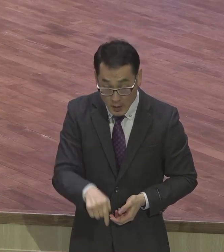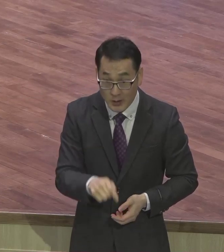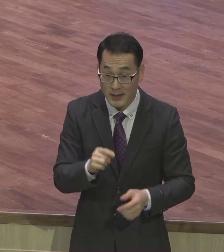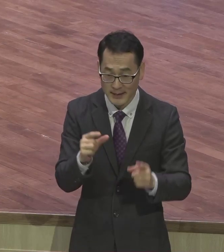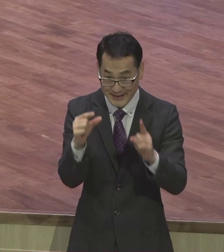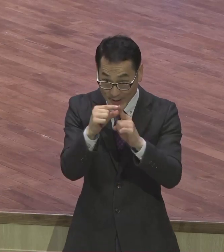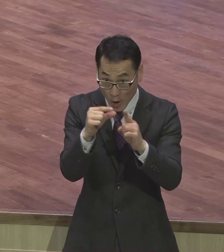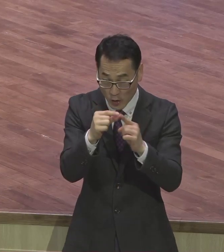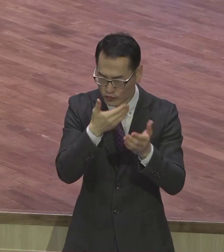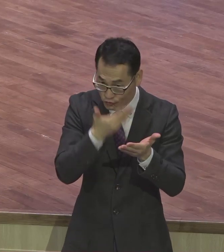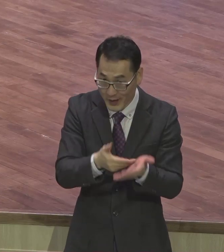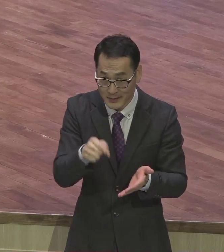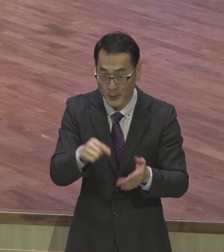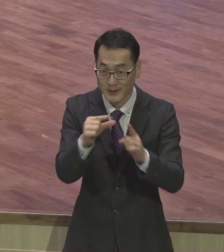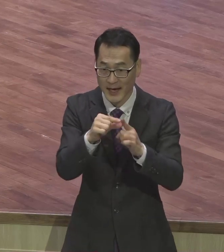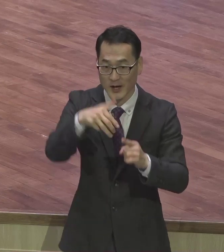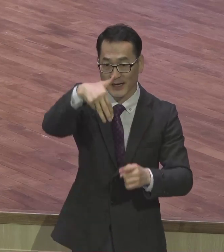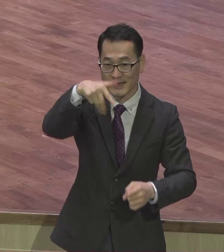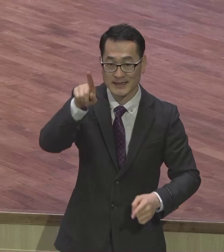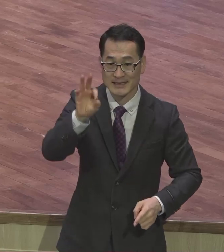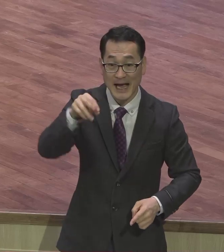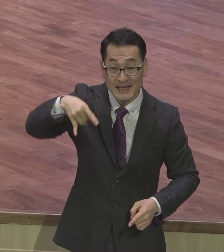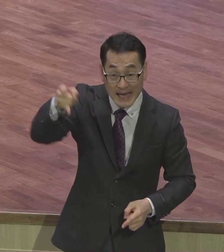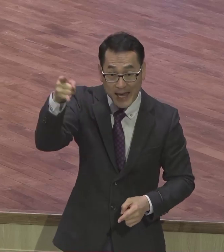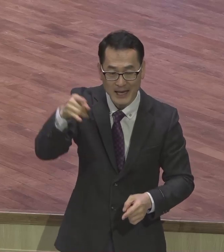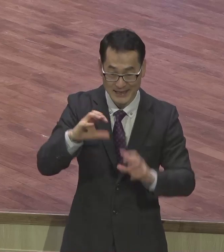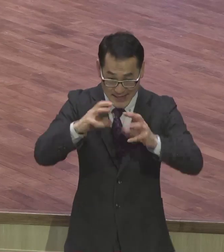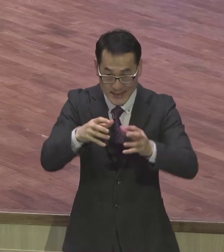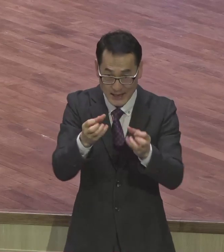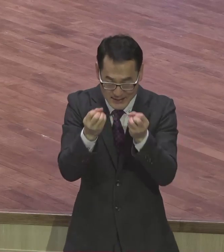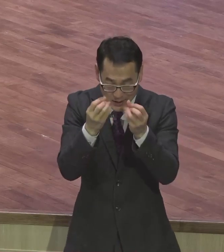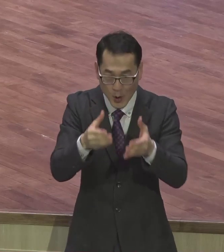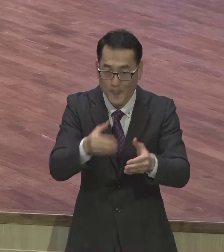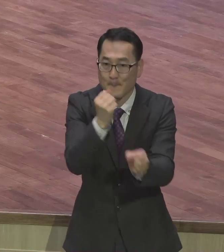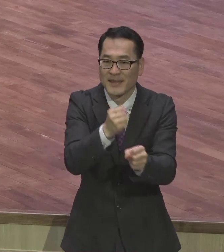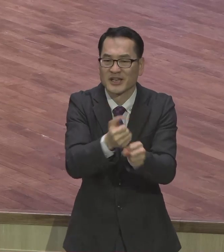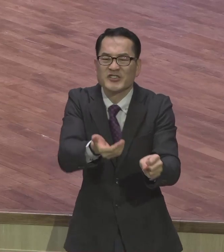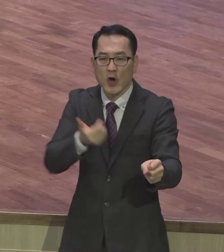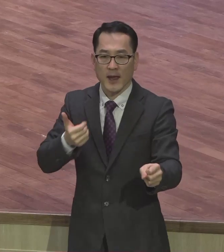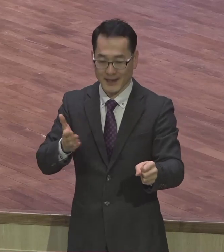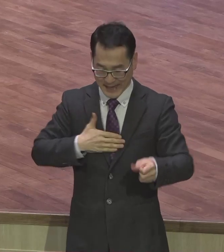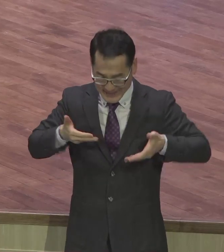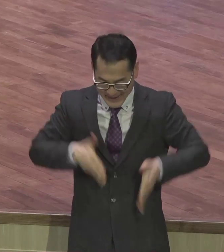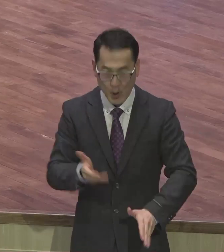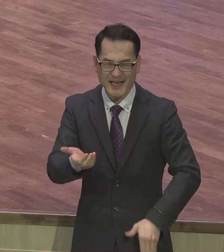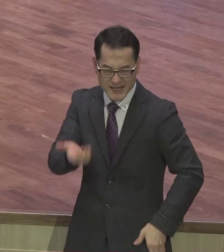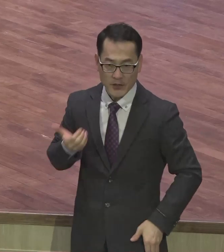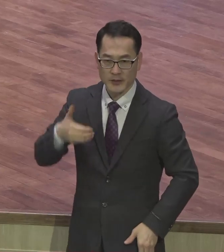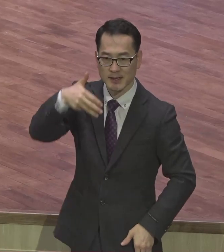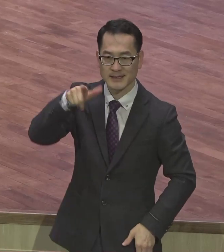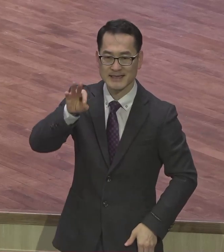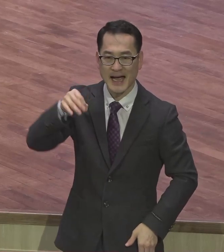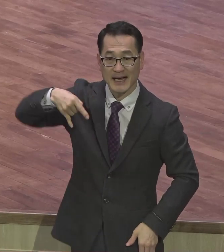장세전에 이 세상이 생기기도 전에 내가 태어나기도 전에 장세전에 라는 표현과